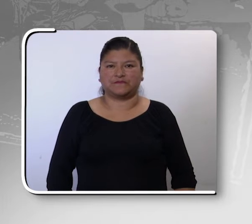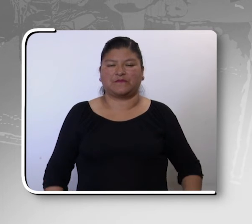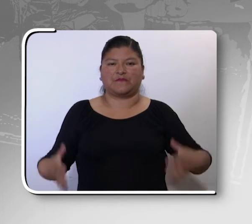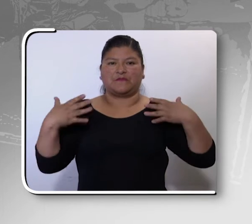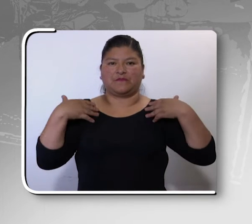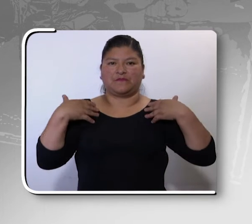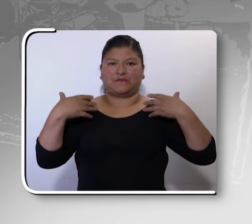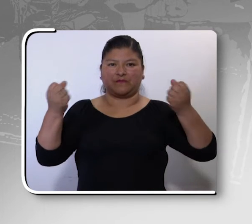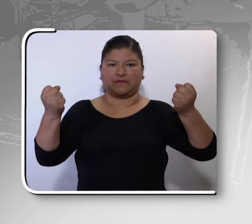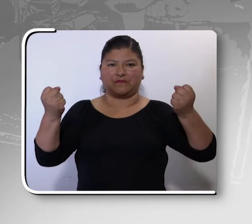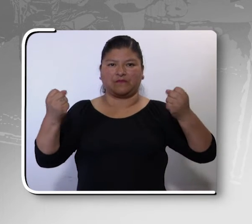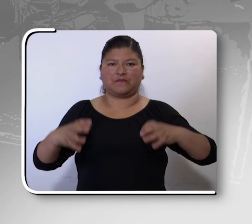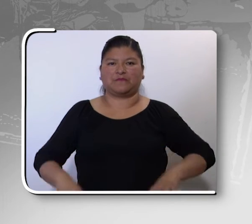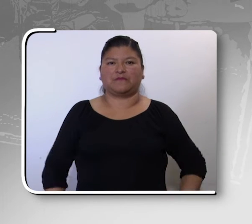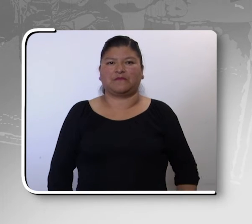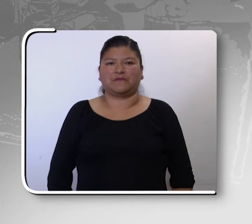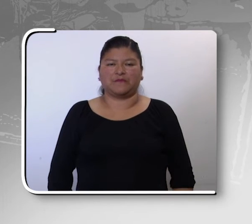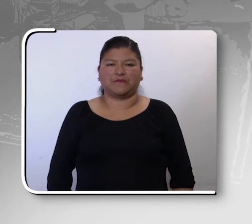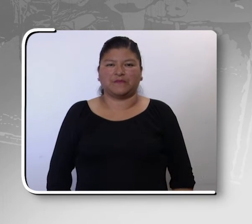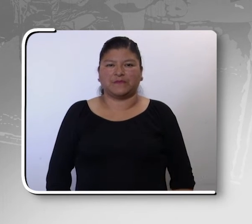la salud,